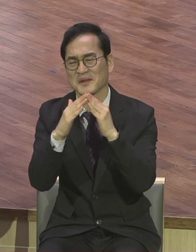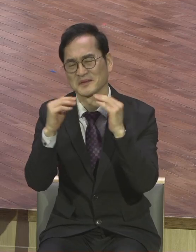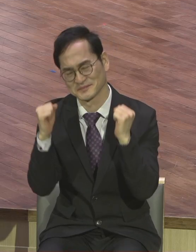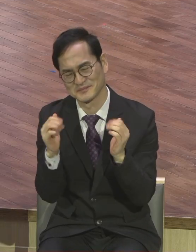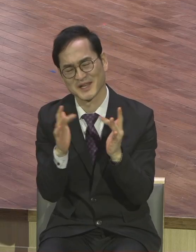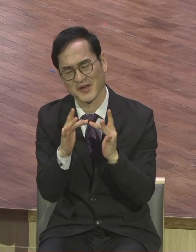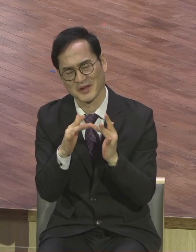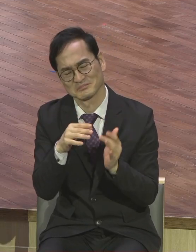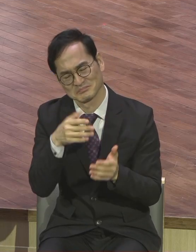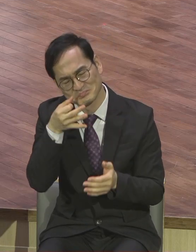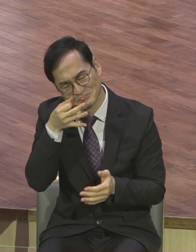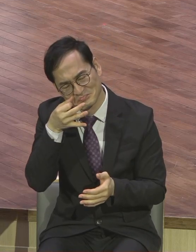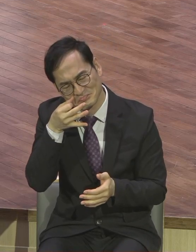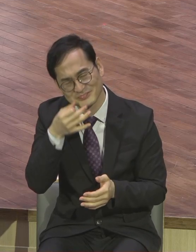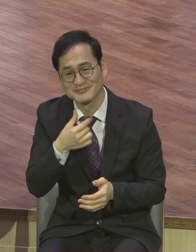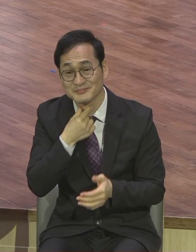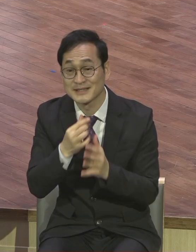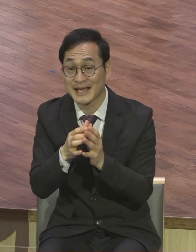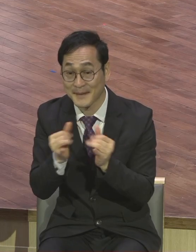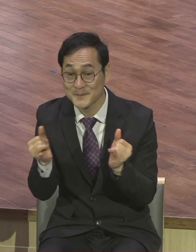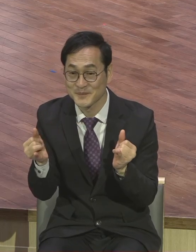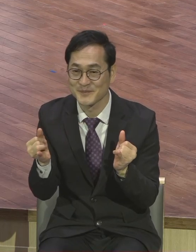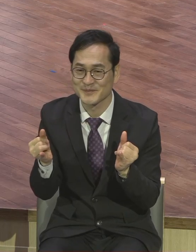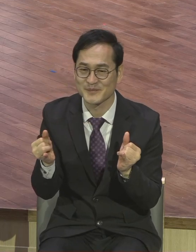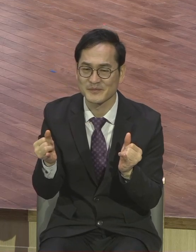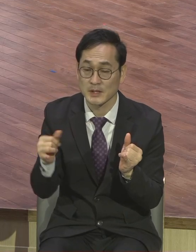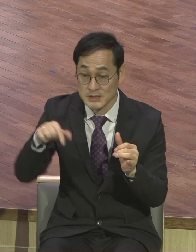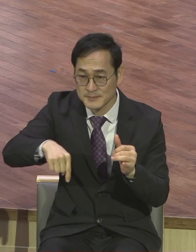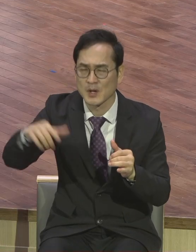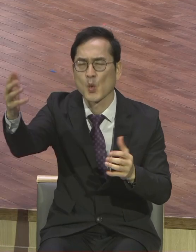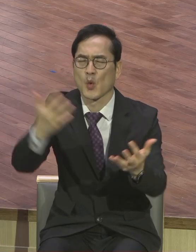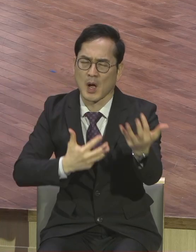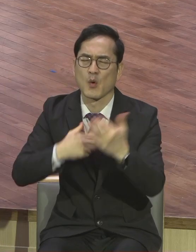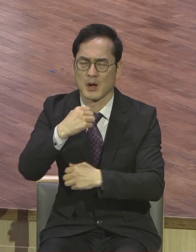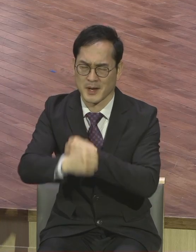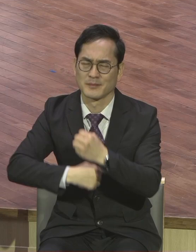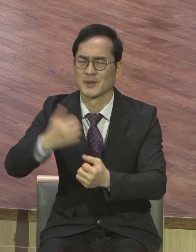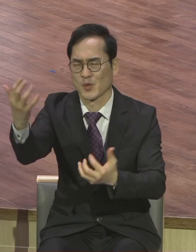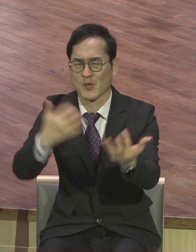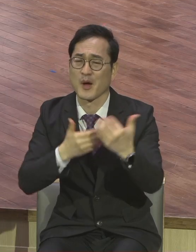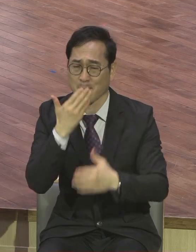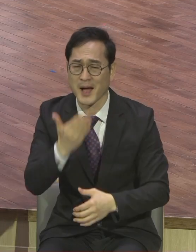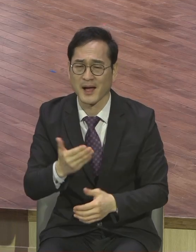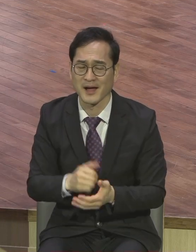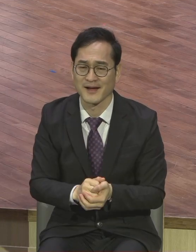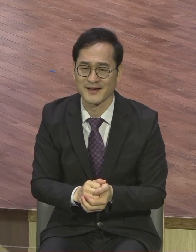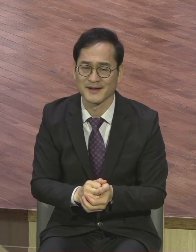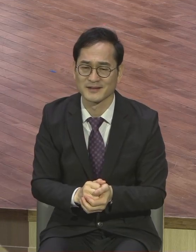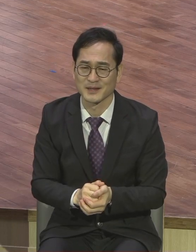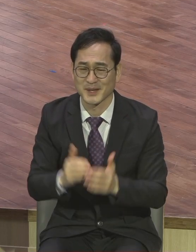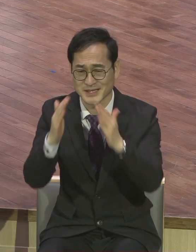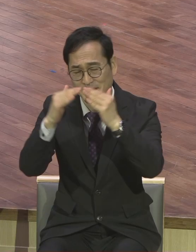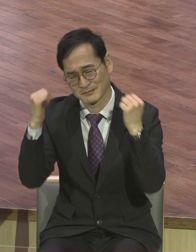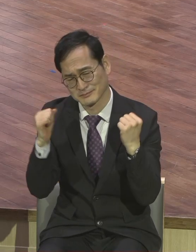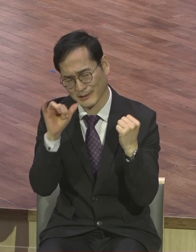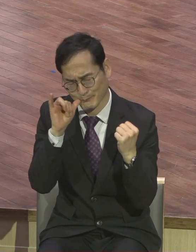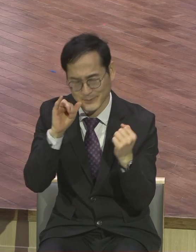다 올 수 있습니다. 지금 관리홀도 비어있고 원위소홀도 차지 안했습니다. 본당이